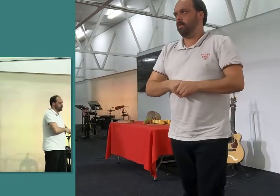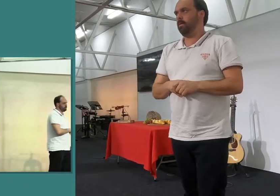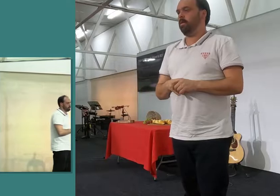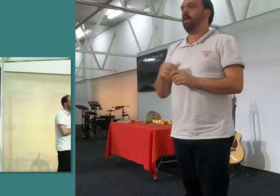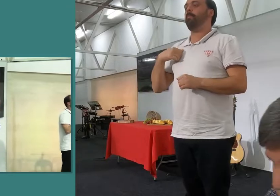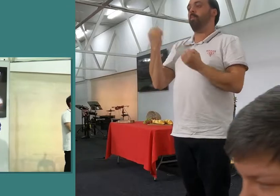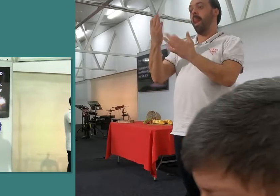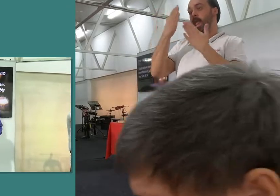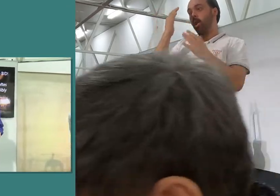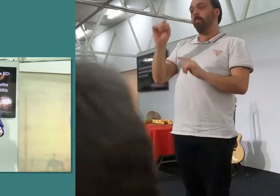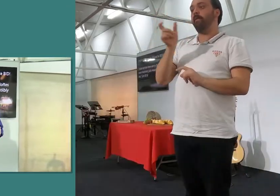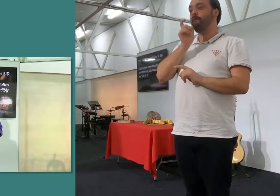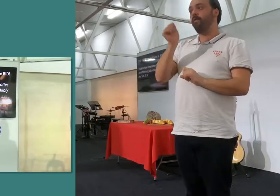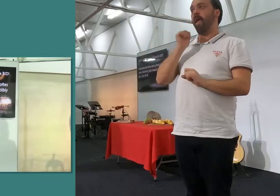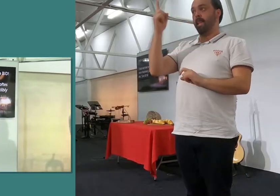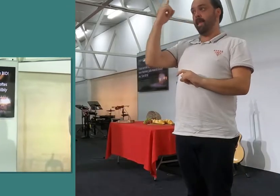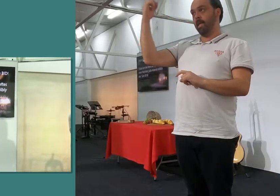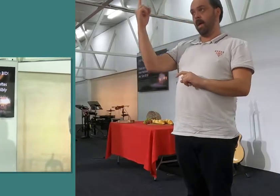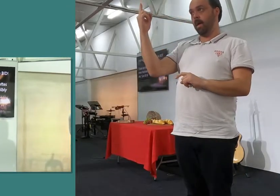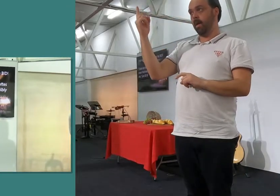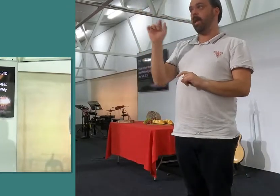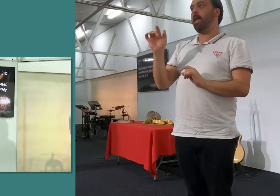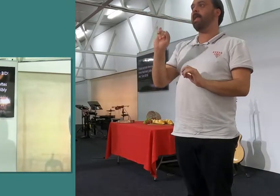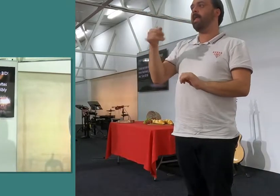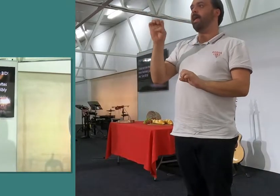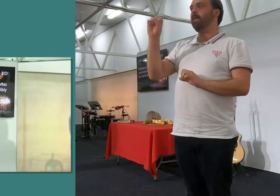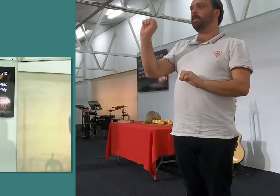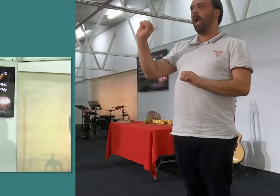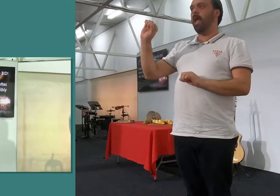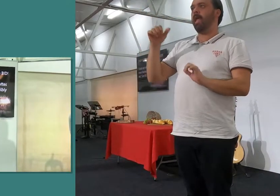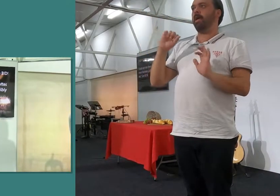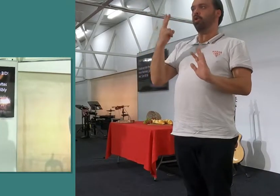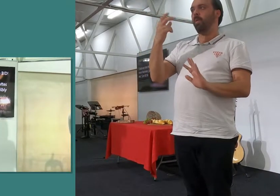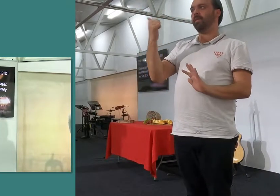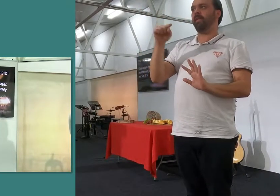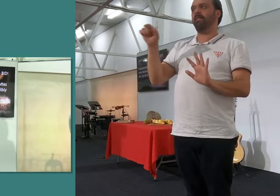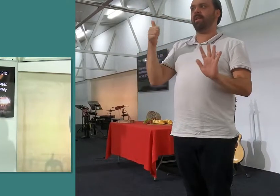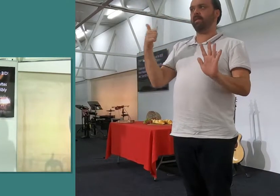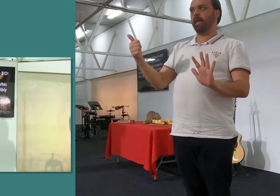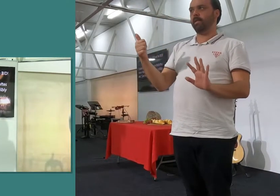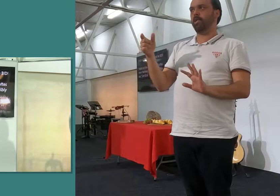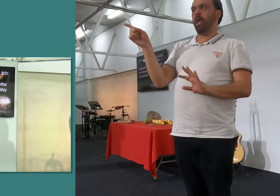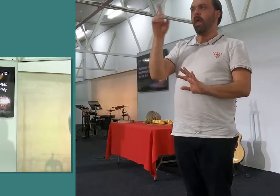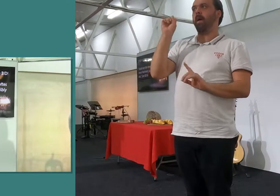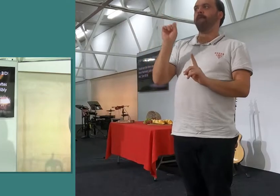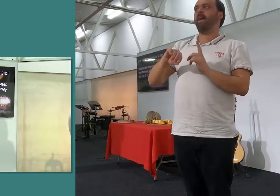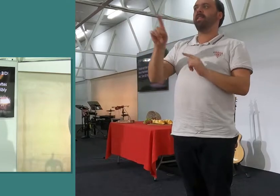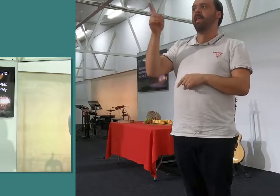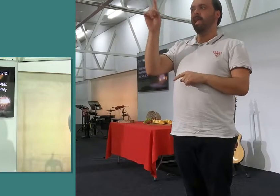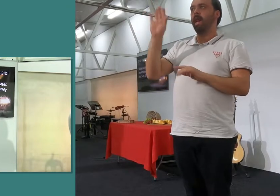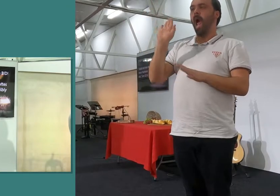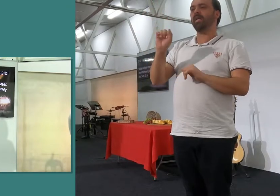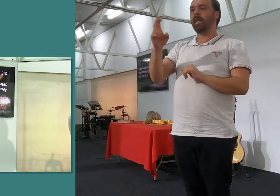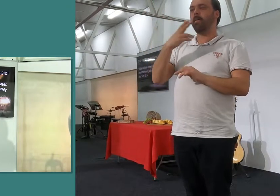van die Heere te bid, in Jesaja 62 vers 6, lees ons, jylle wat die Heere aan sy beloftes moet herinner,